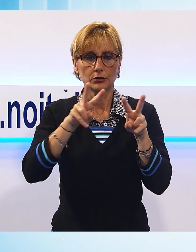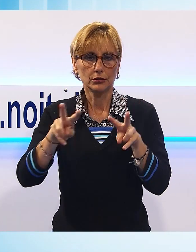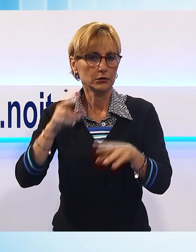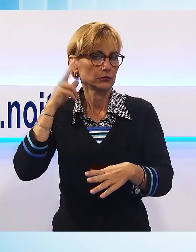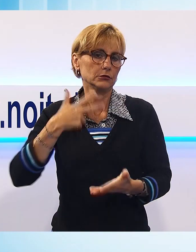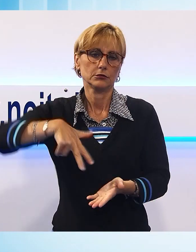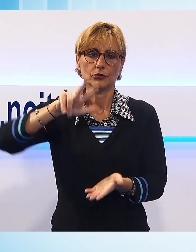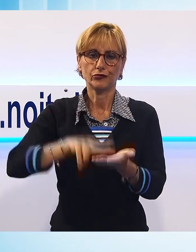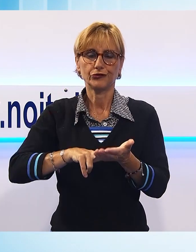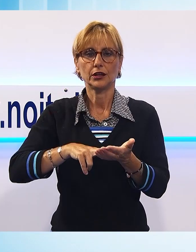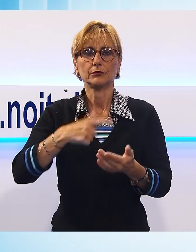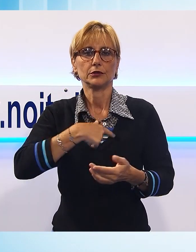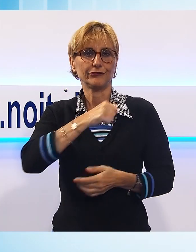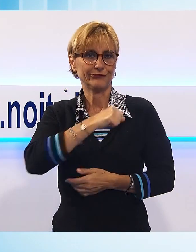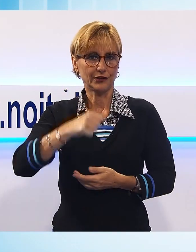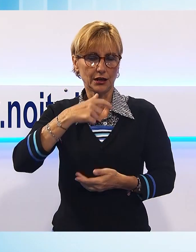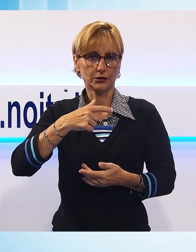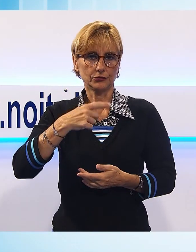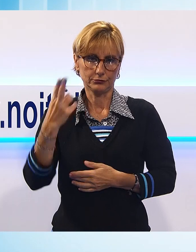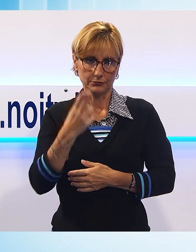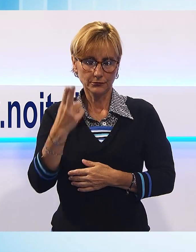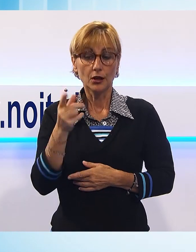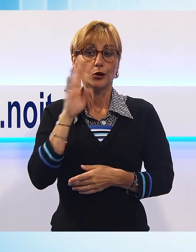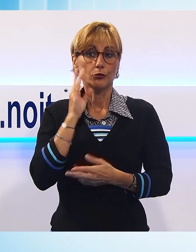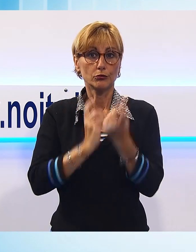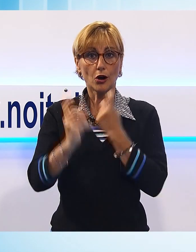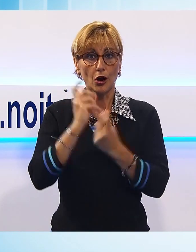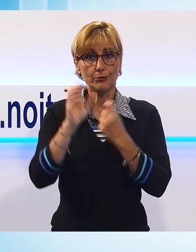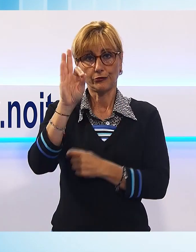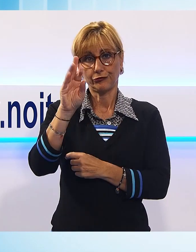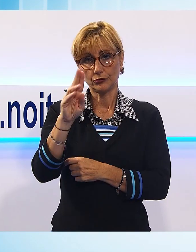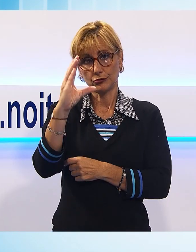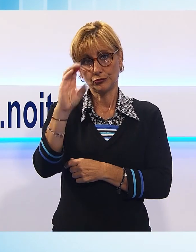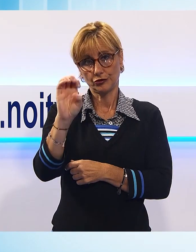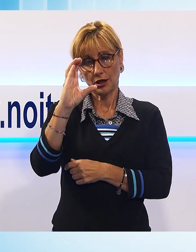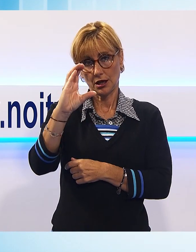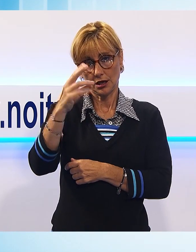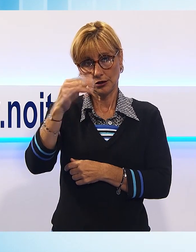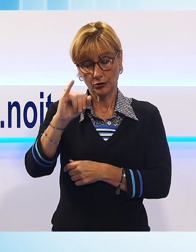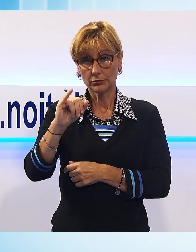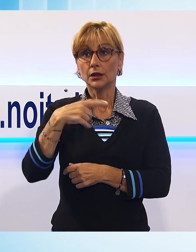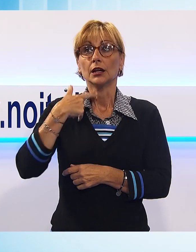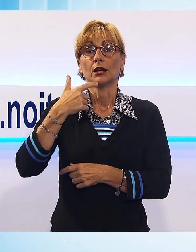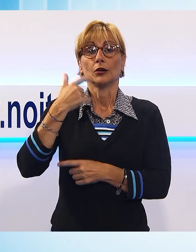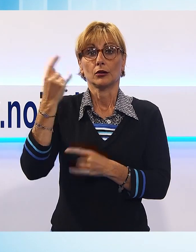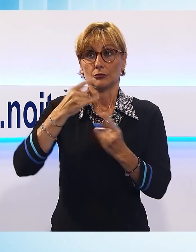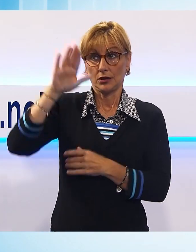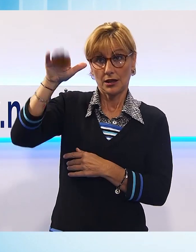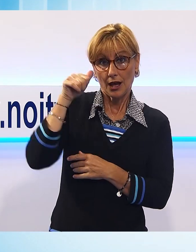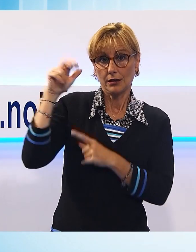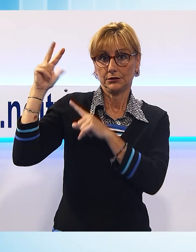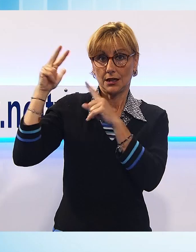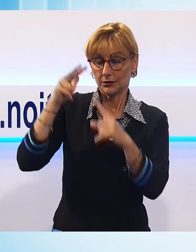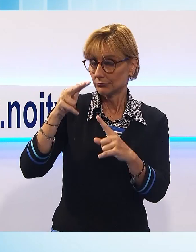arresto cardiaco.'uomo era originario di Fucecchio. Allertato anche Pegaso che però è dovuto tornare indietro per difficoltà a